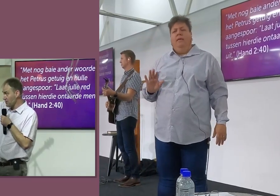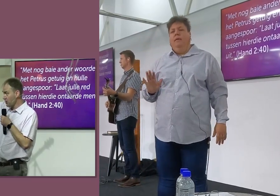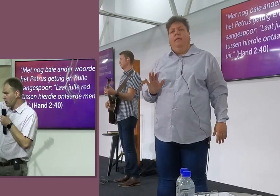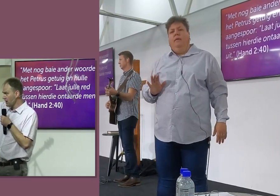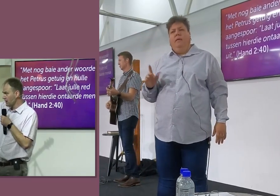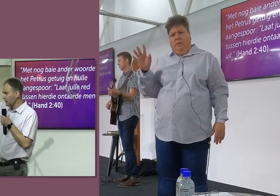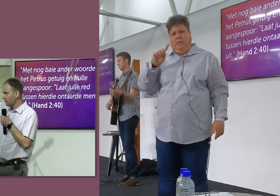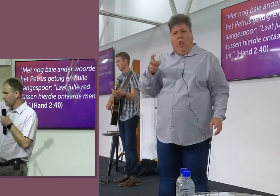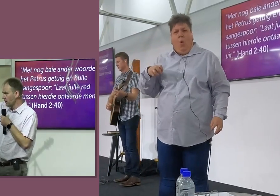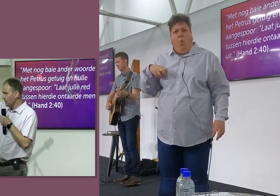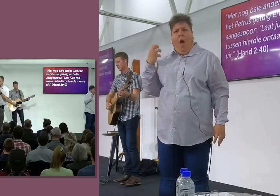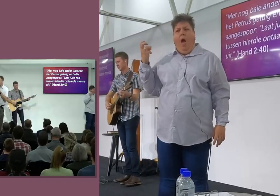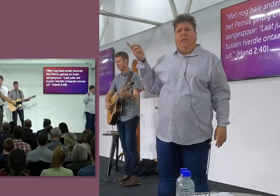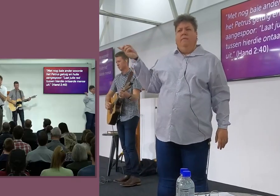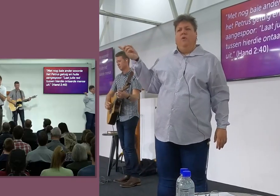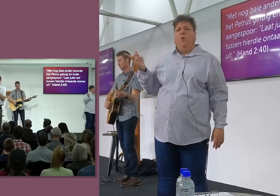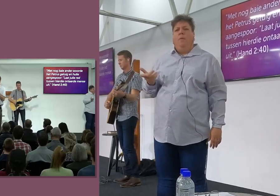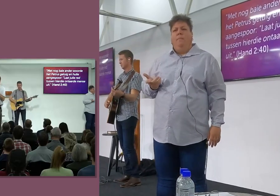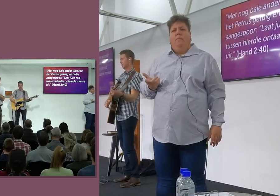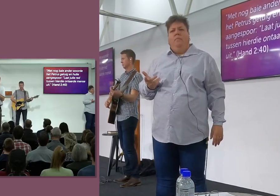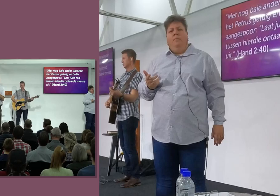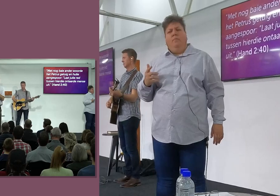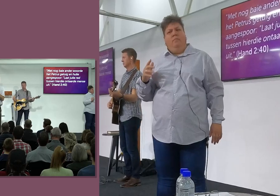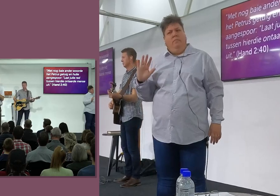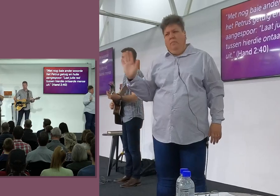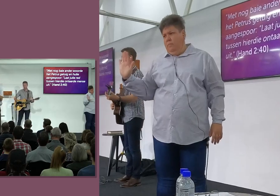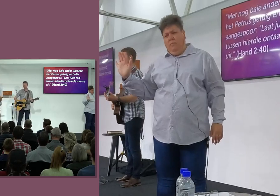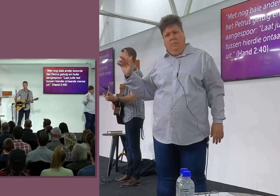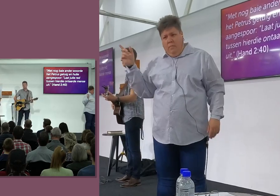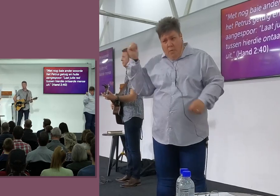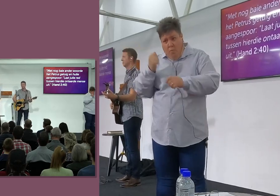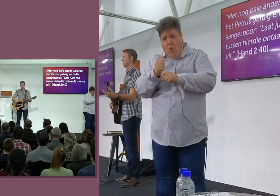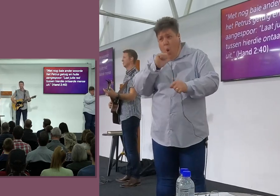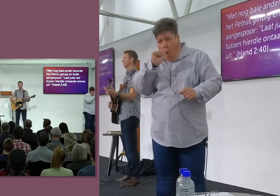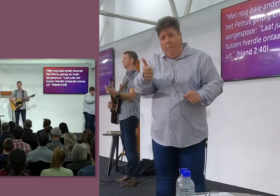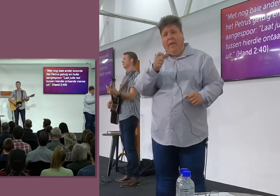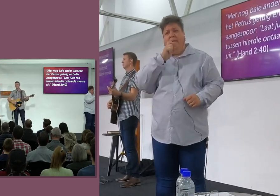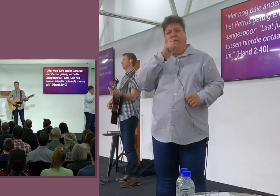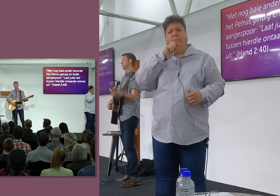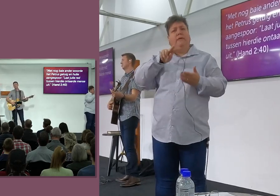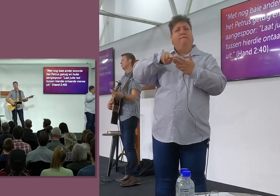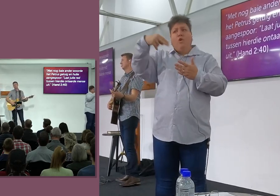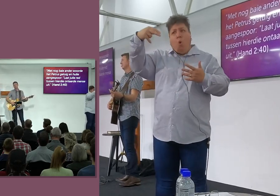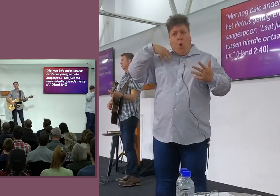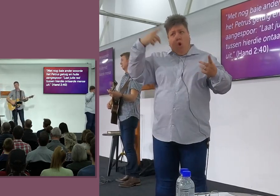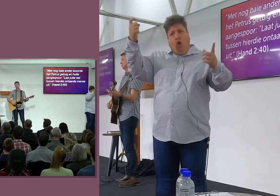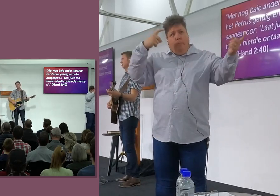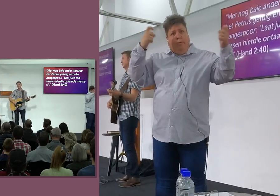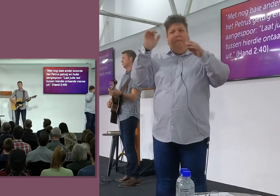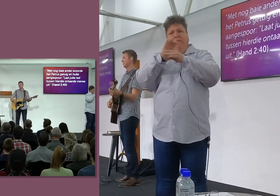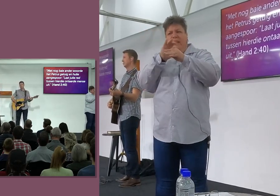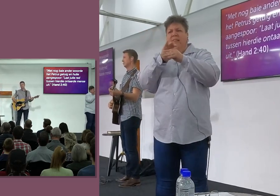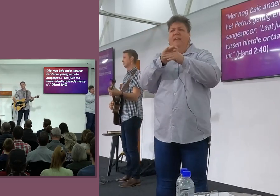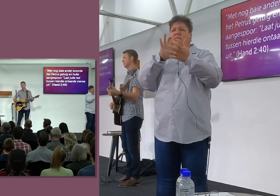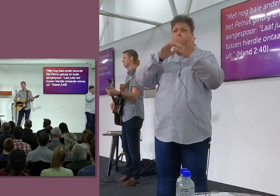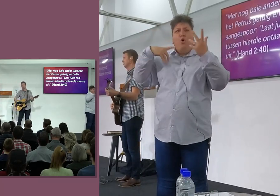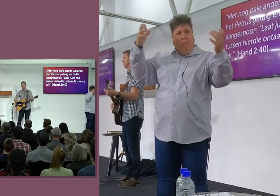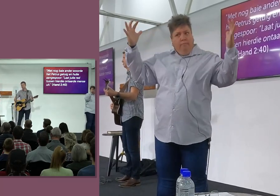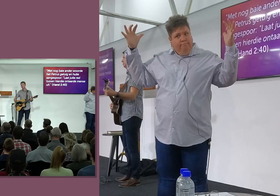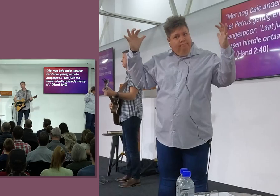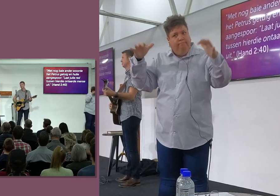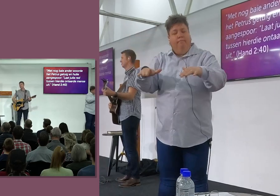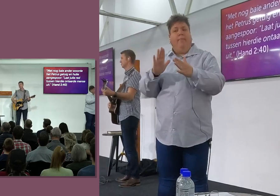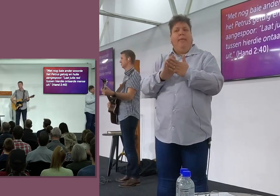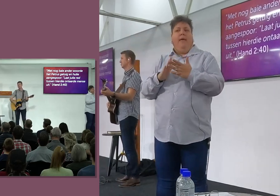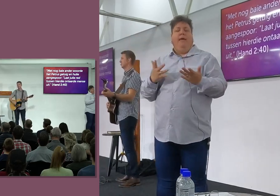jylle sal my koal ek nie jylle sal my sê maar Johan ek jy nie al met mense verlore gaan nie sê my jylle sal nou hier is die ding